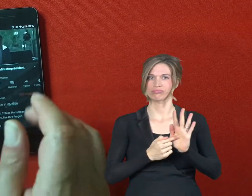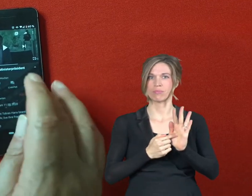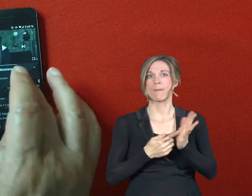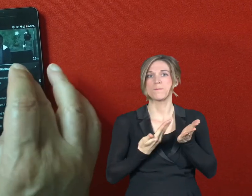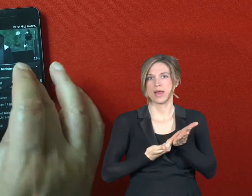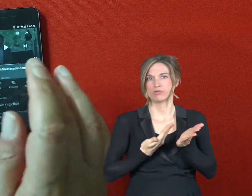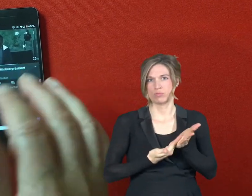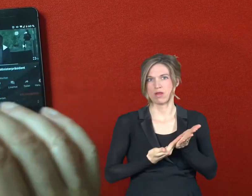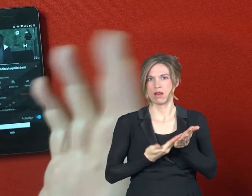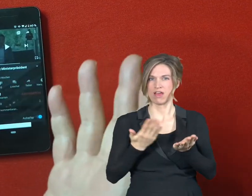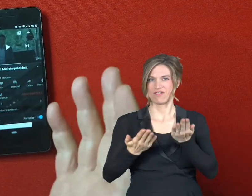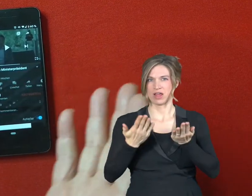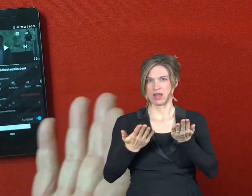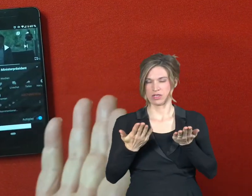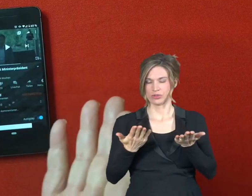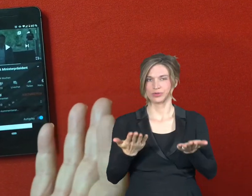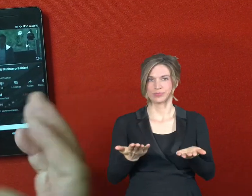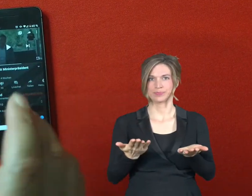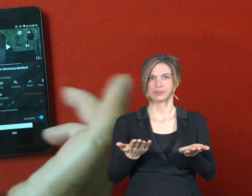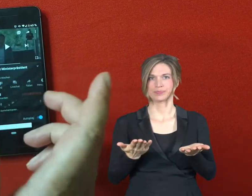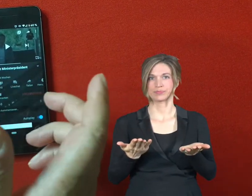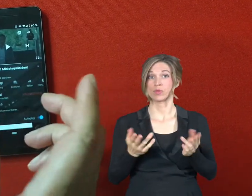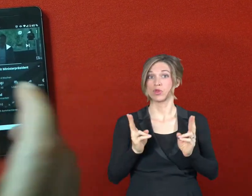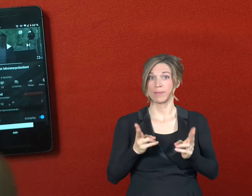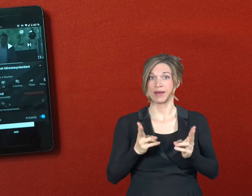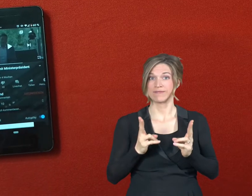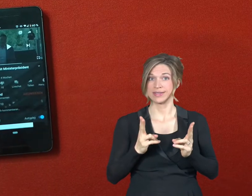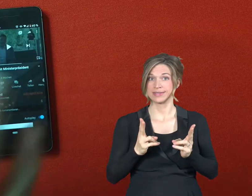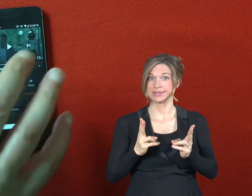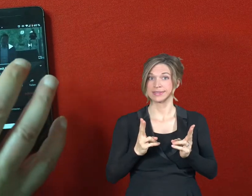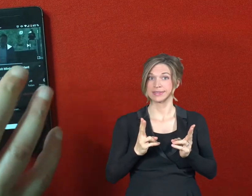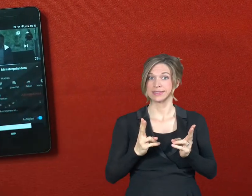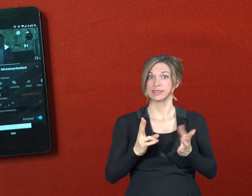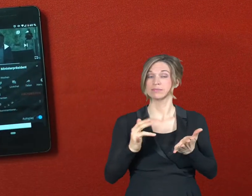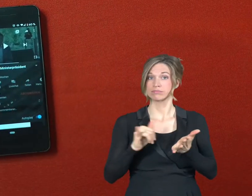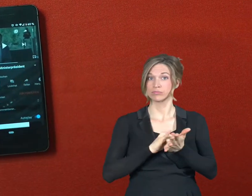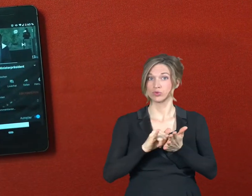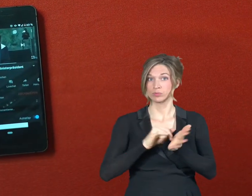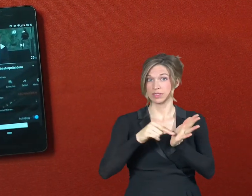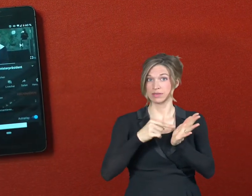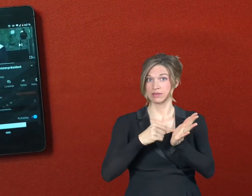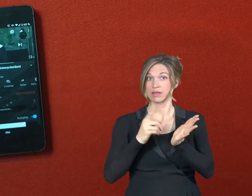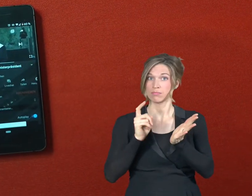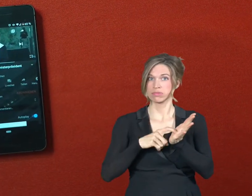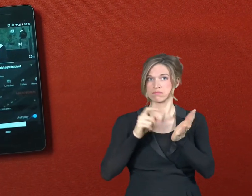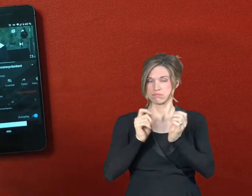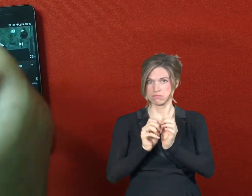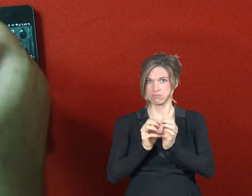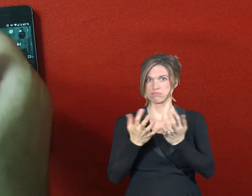hatten. Und auch hier sehen Sie normalerweise, wenn Sie innerhalb des Smartphones die App öffnen, dass gerne immer